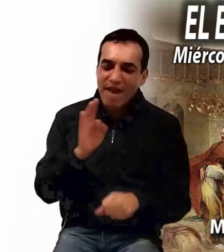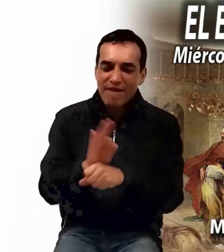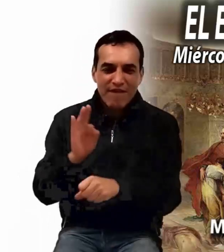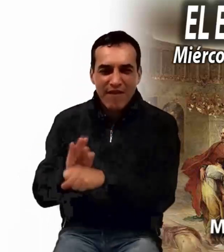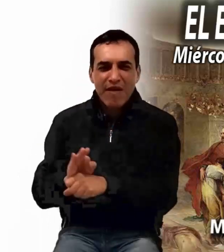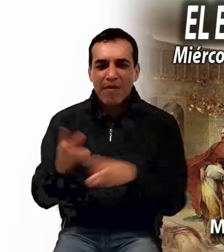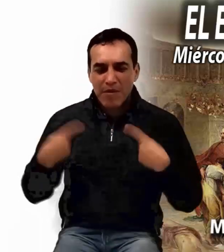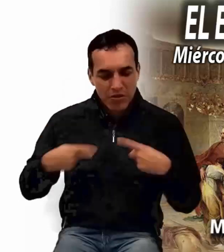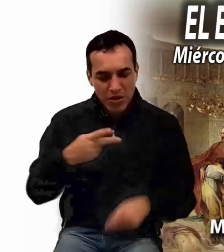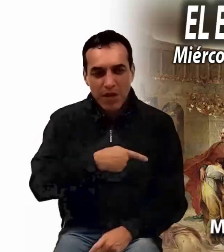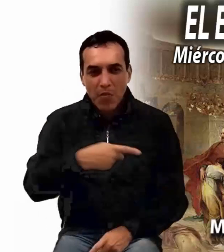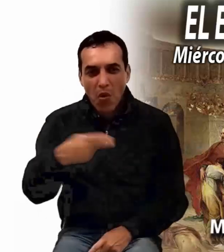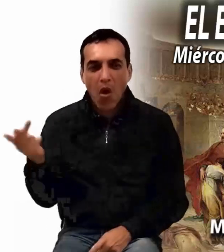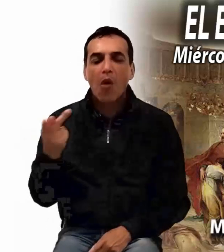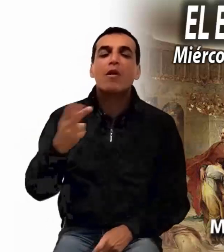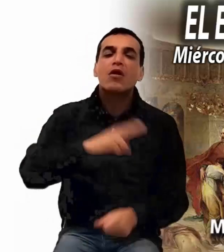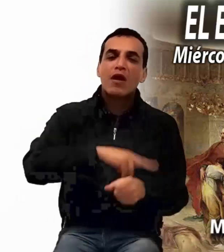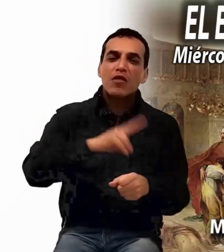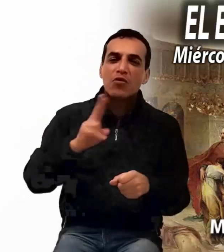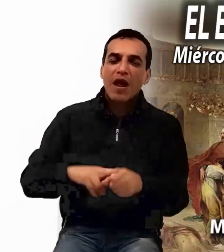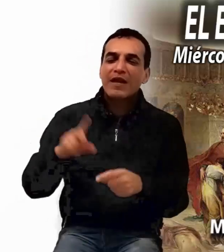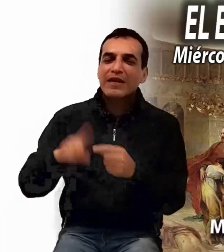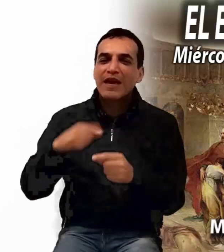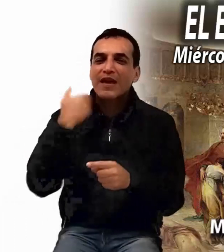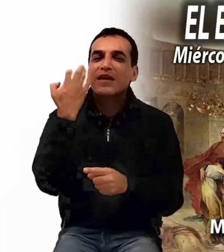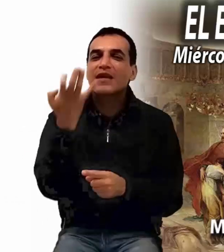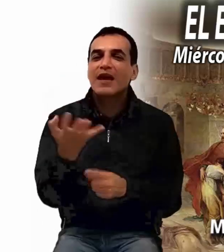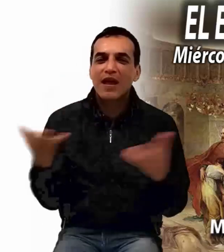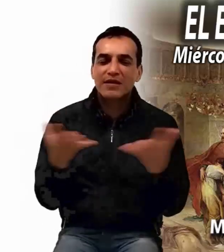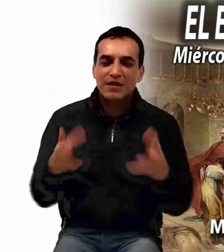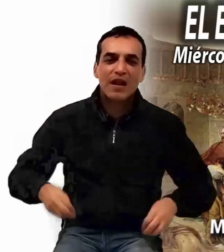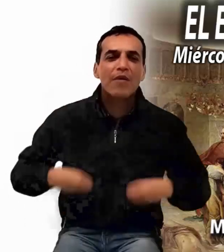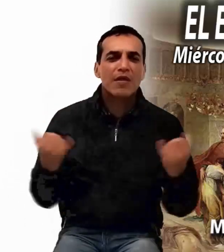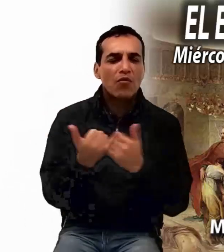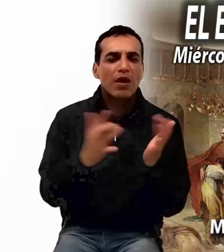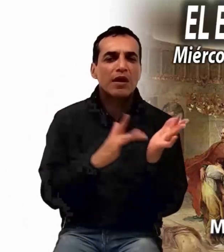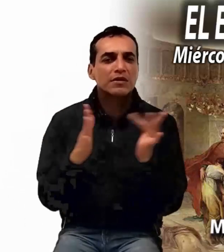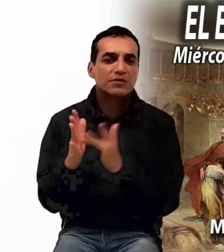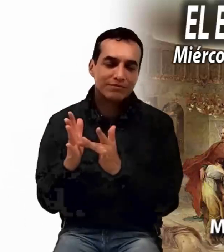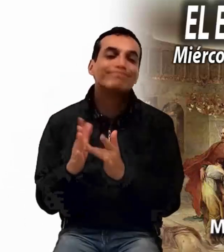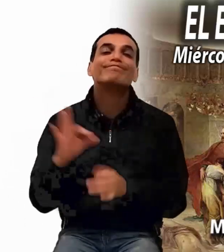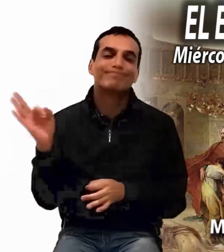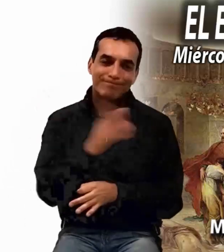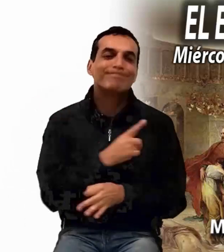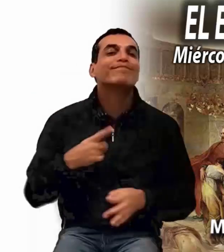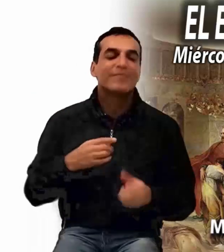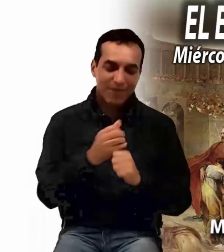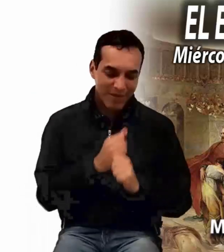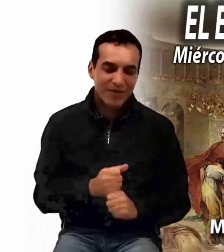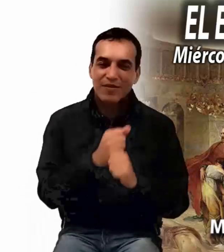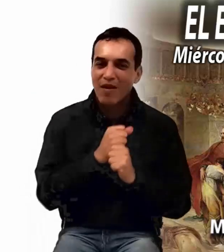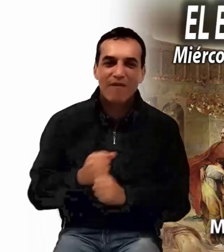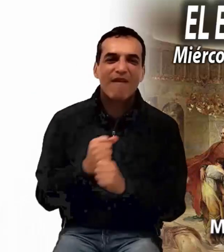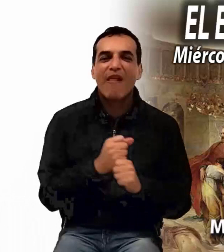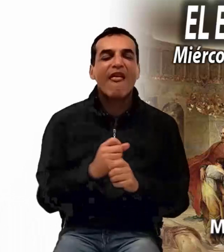y que quieren construir un mundo al estilo de Jesús, tengan que sufrir las consecuencias de persecución, de